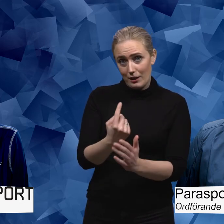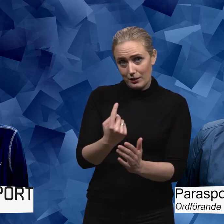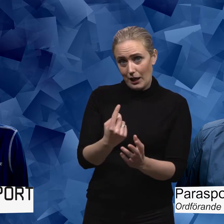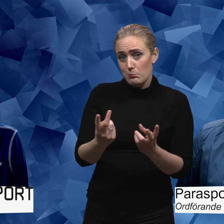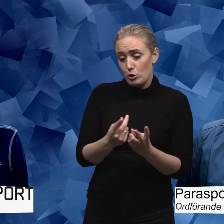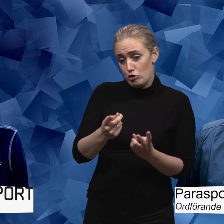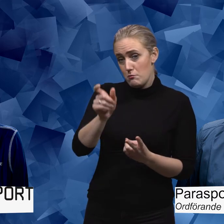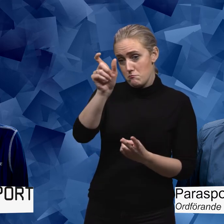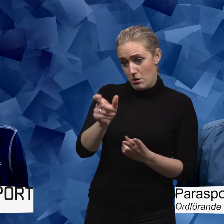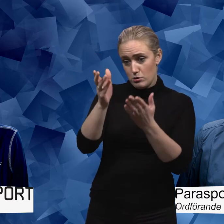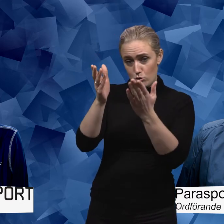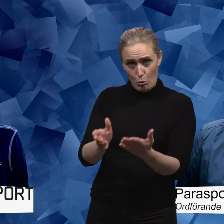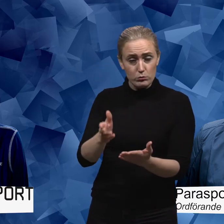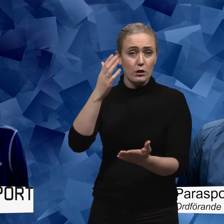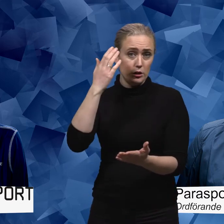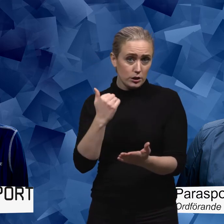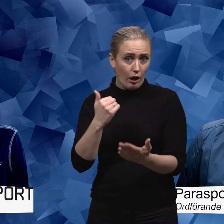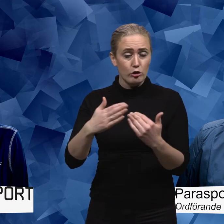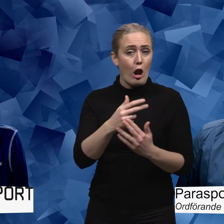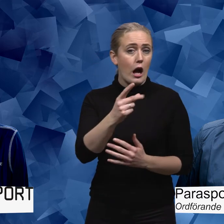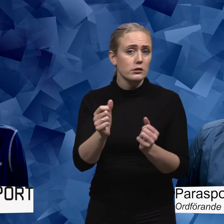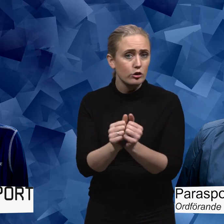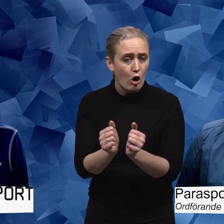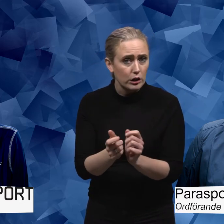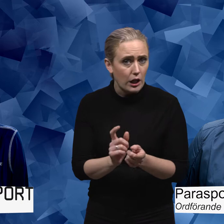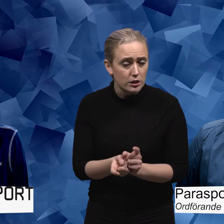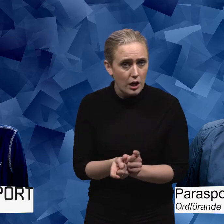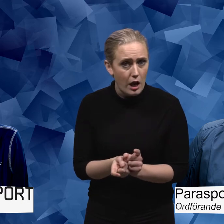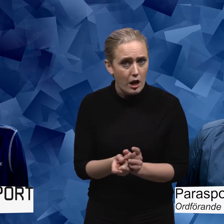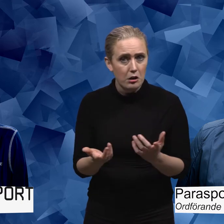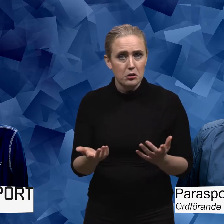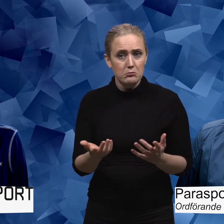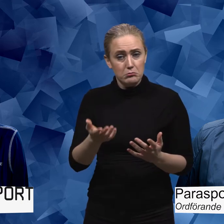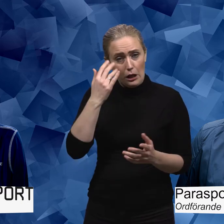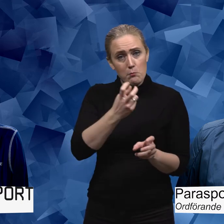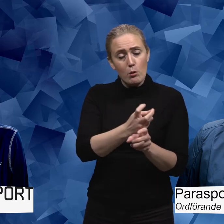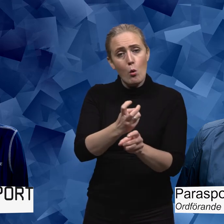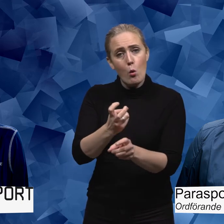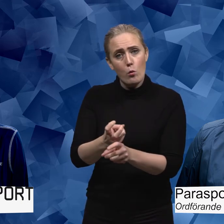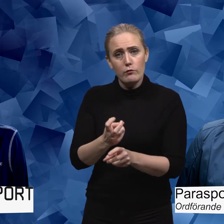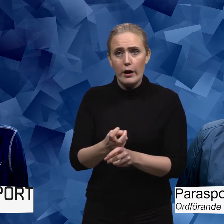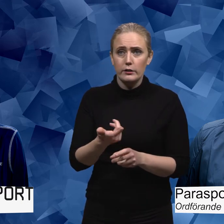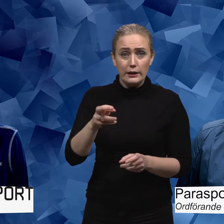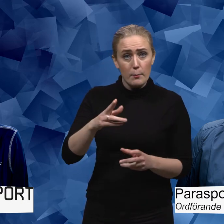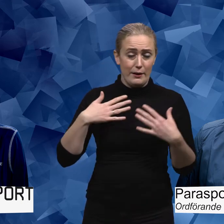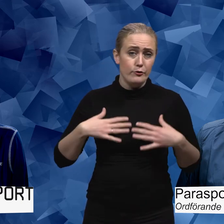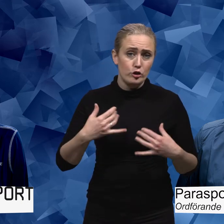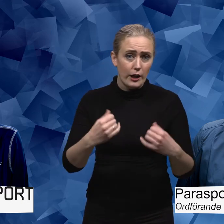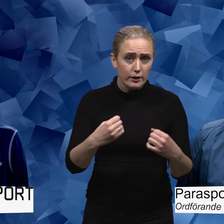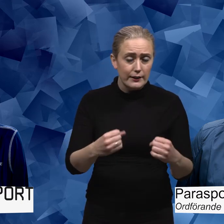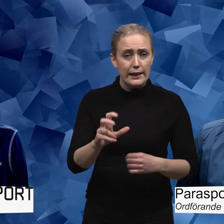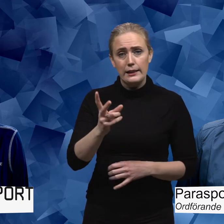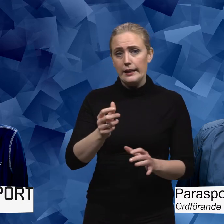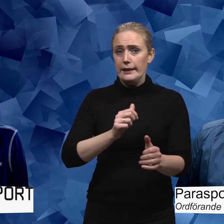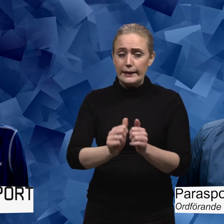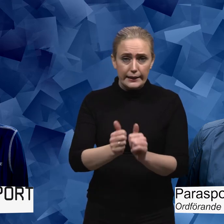förutsättningar så skulle den här personen kunna göra andra saker. Och testa just typ